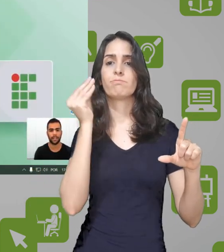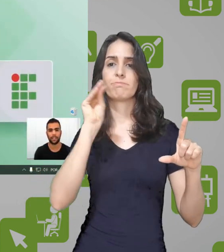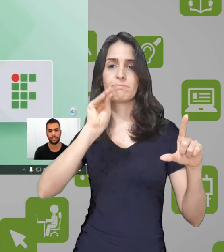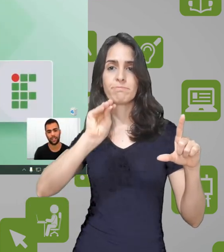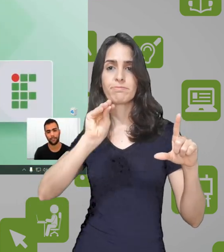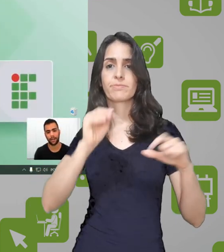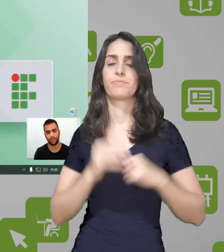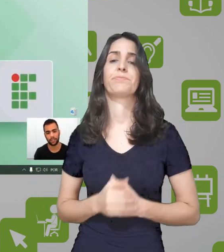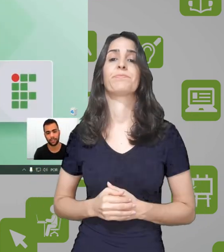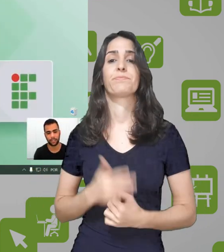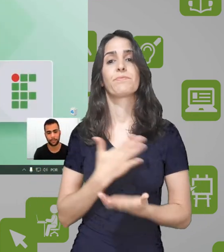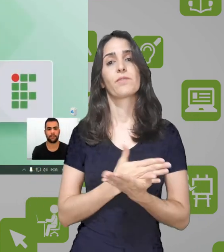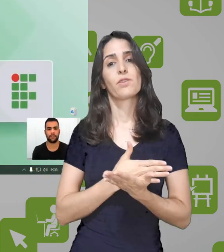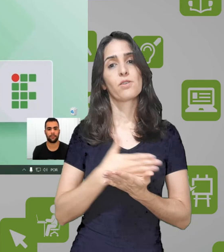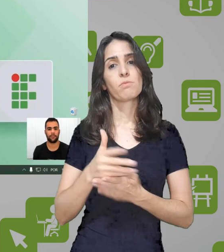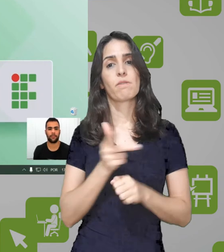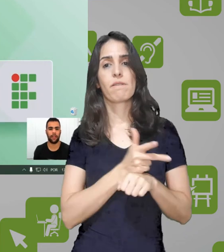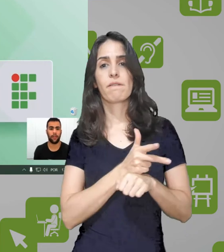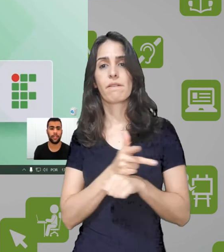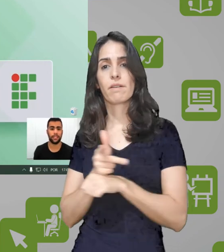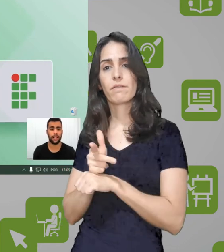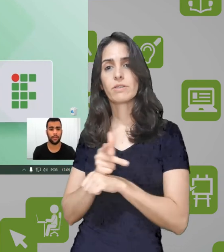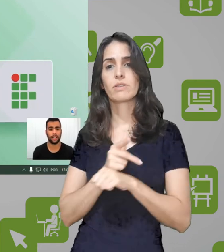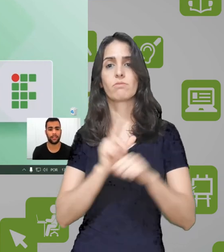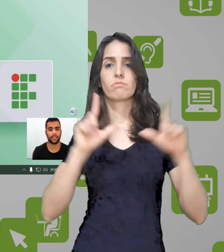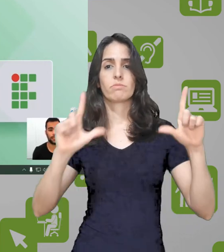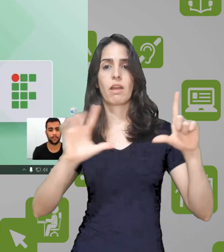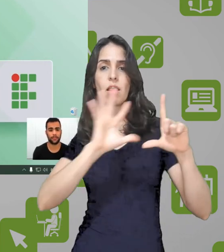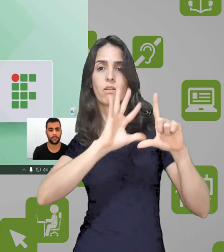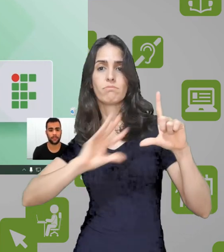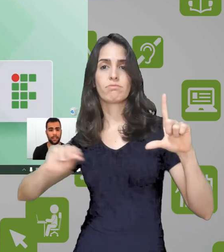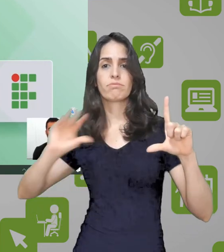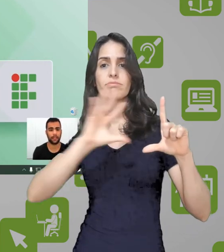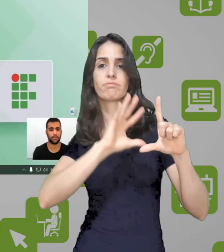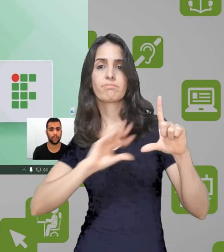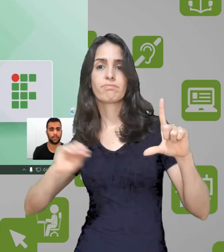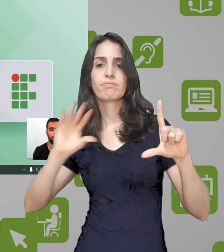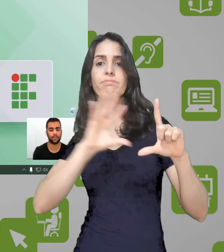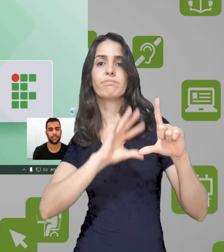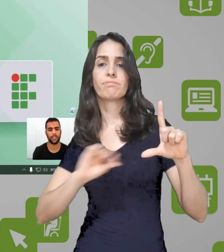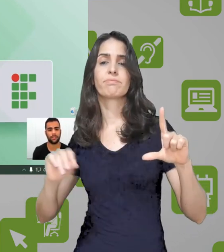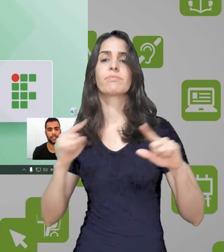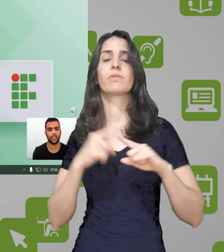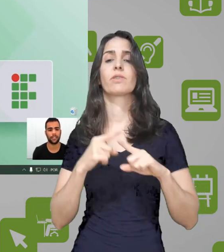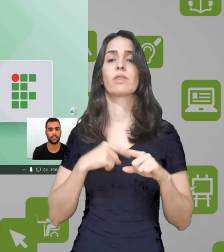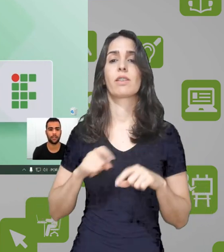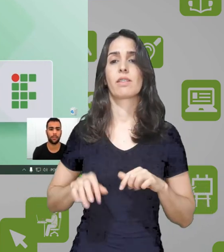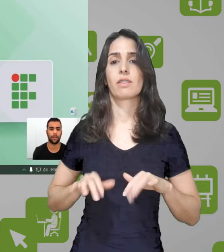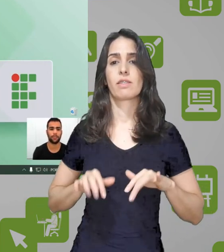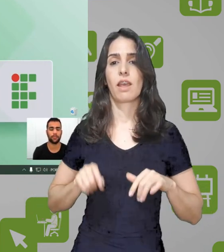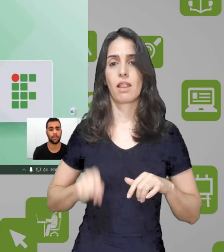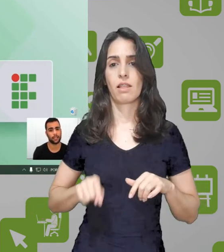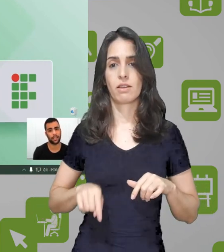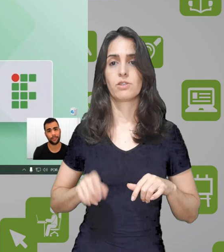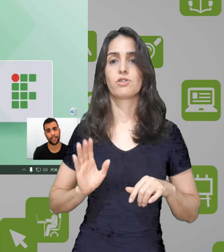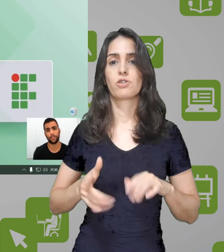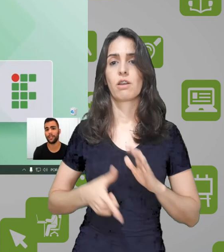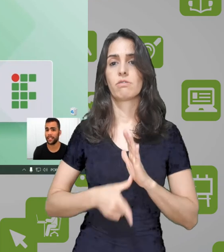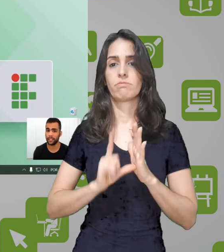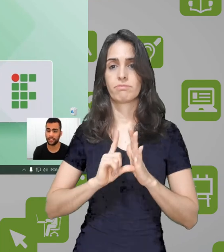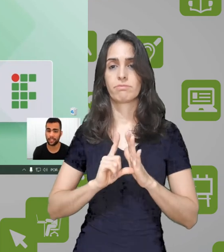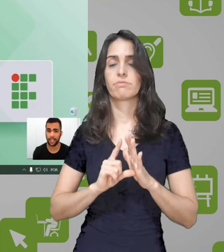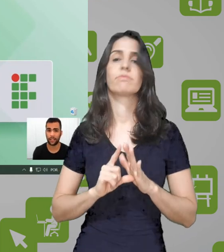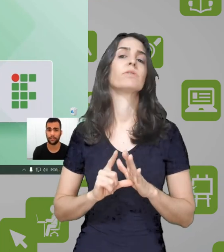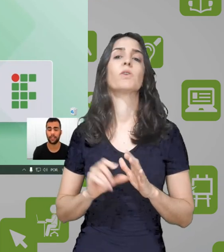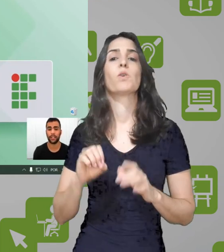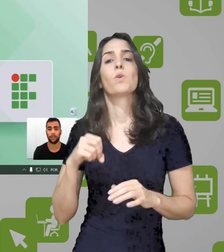direto para a minha área de trabalho aqui já. Ao iniciar uma gravação, com todas as opções selecionadas, eu posso, através de